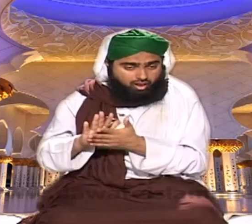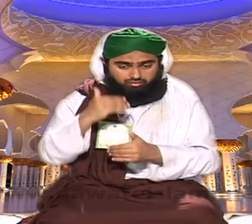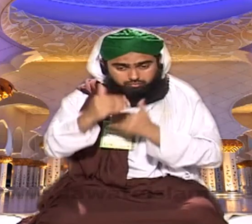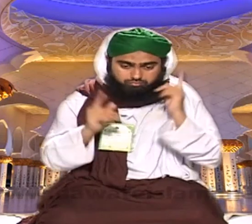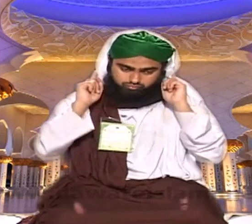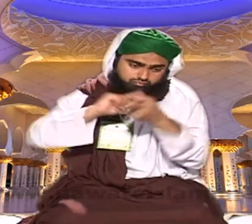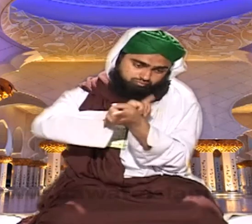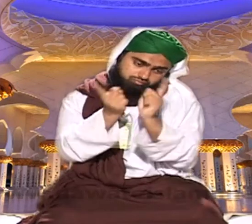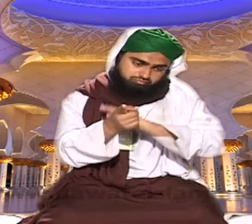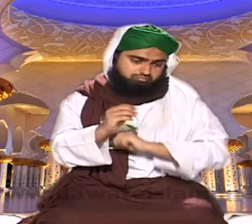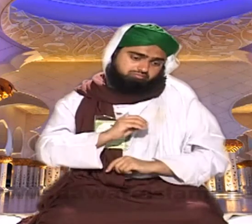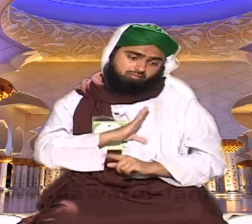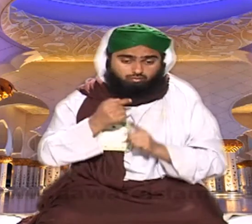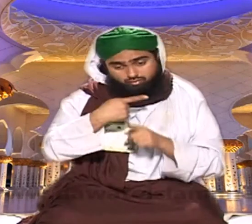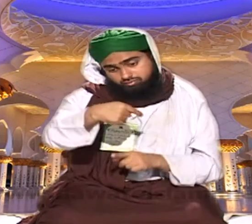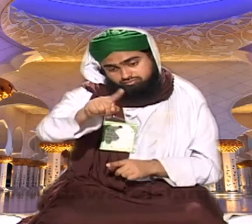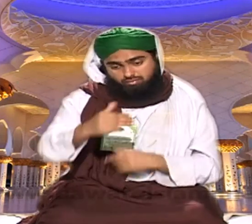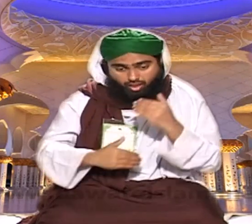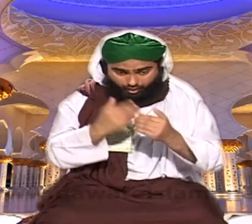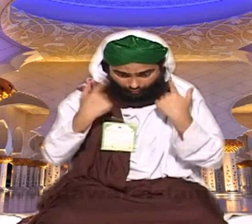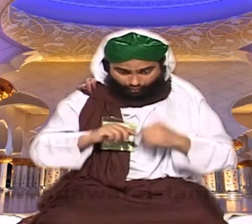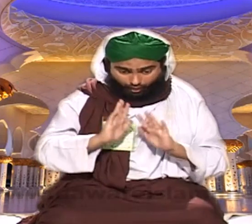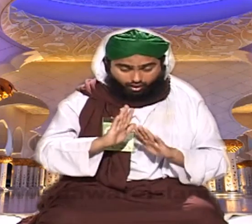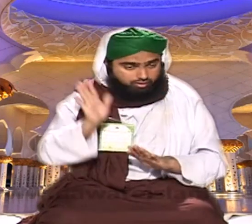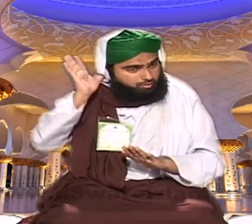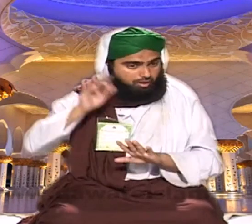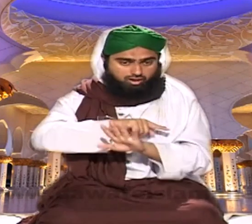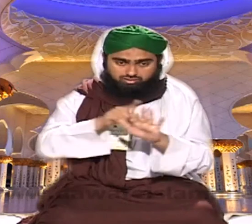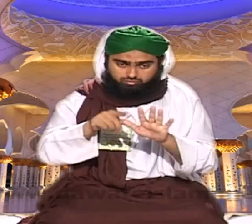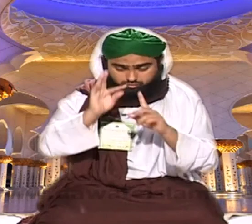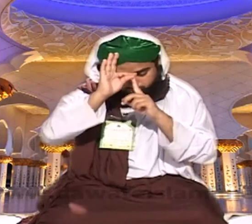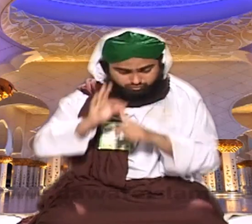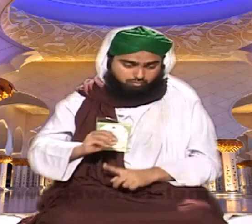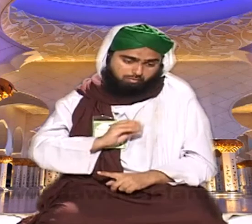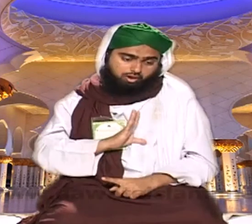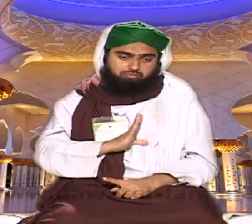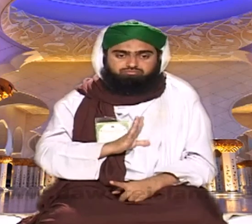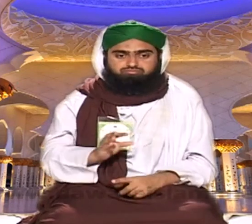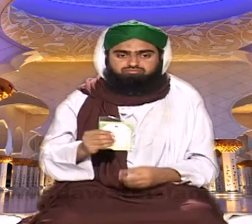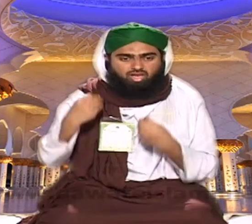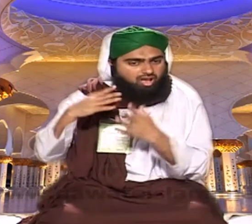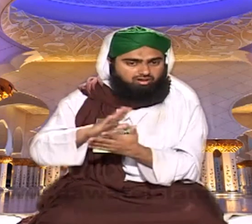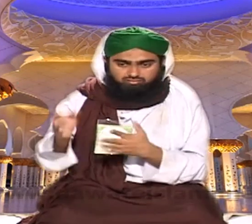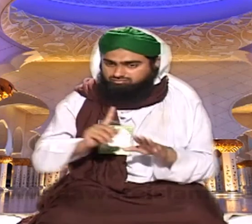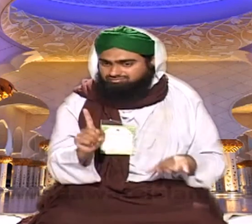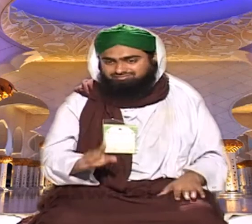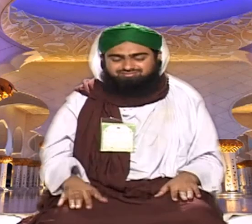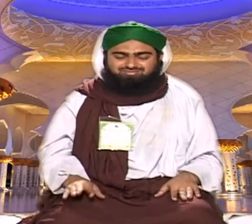اور آج کے بعد جیتے جاتے ہوش و حواس میں نماز قضا نہیں ہونی چاہیے امشاہ